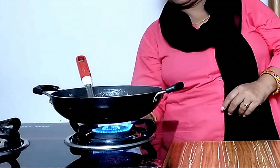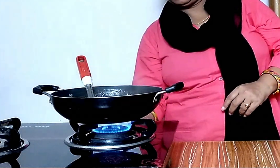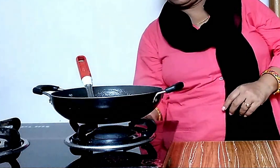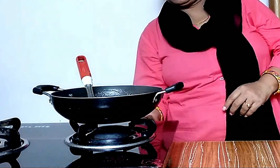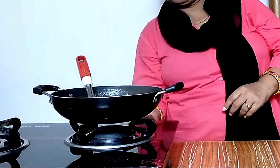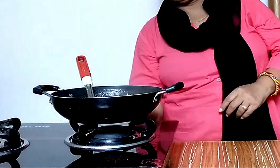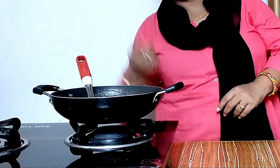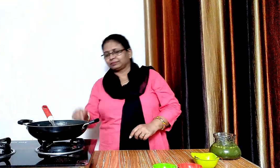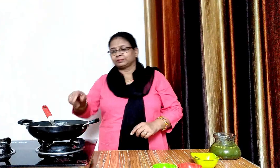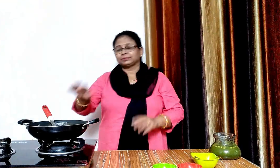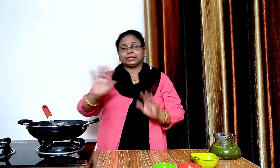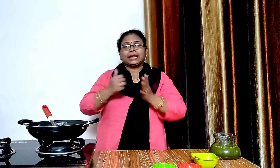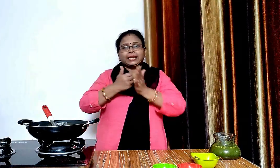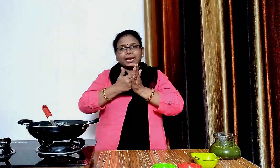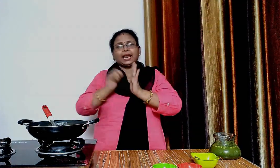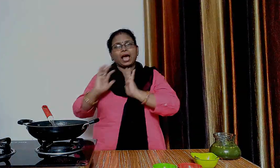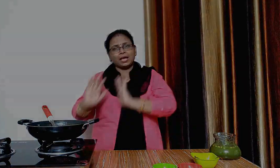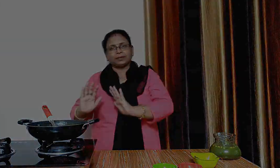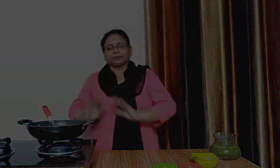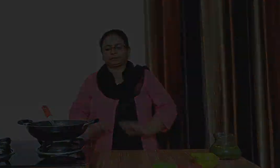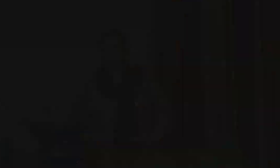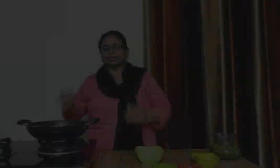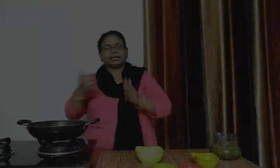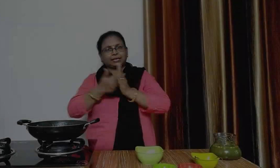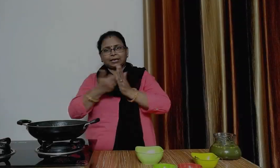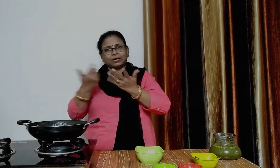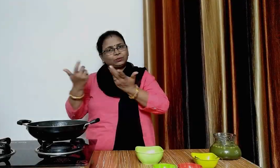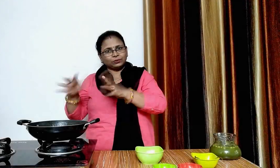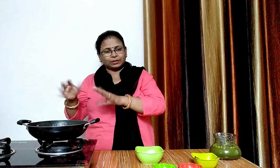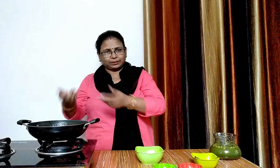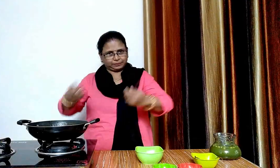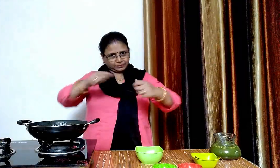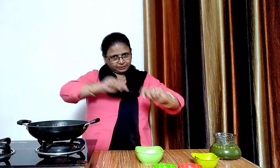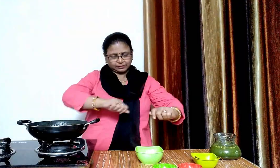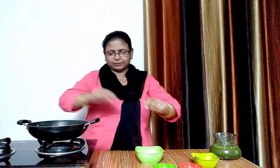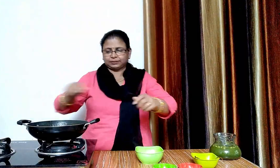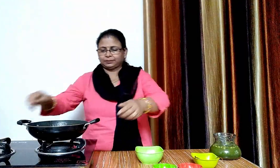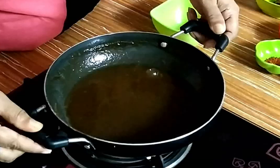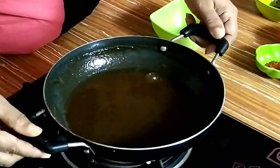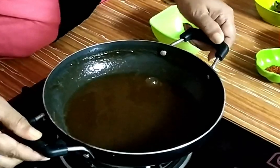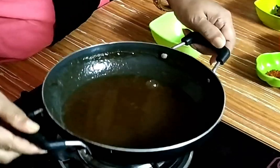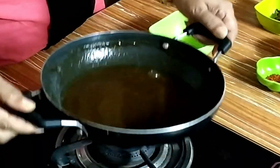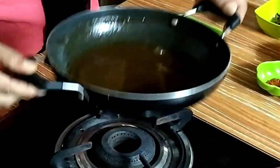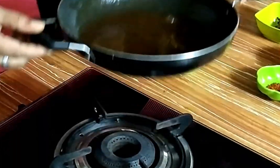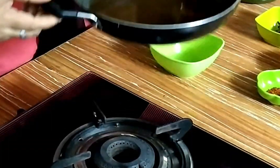थोड़ा थंड़ा होने देंगे यह ठंड़ा हो चुका है अब हम इसको एक बाल में निकाल लेंगे